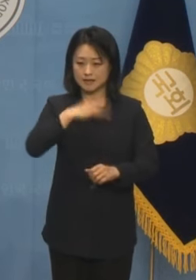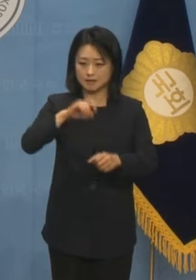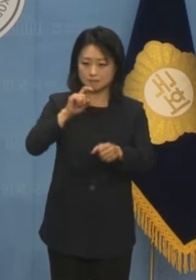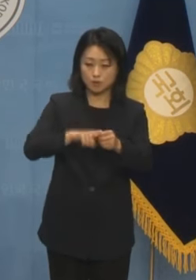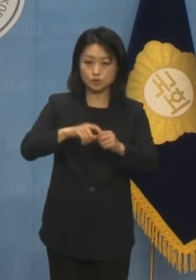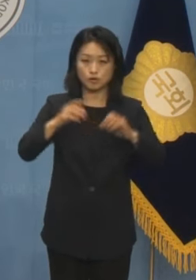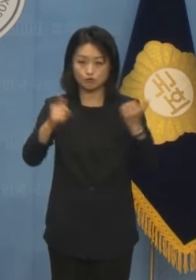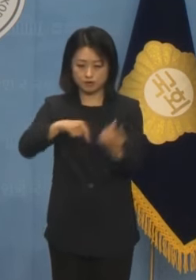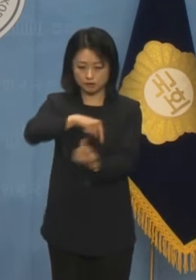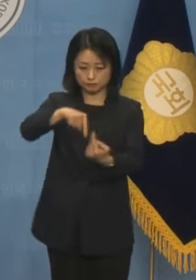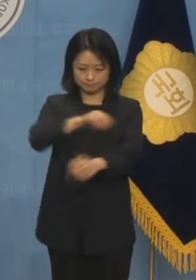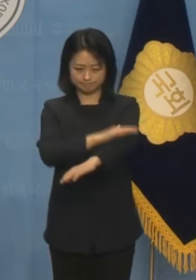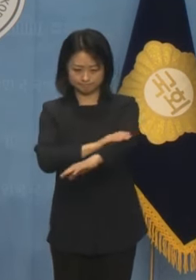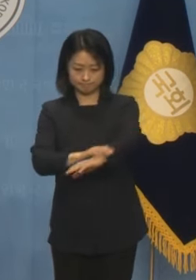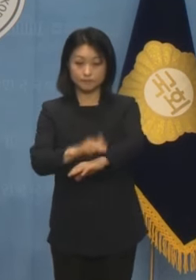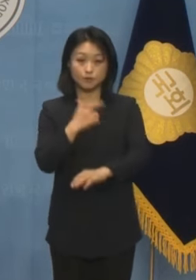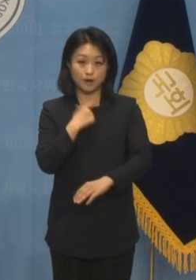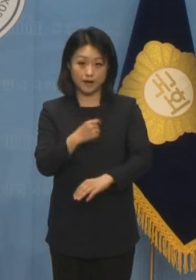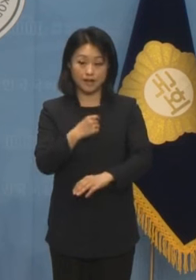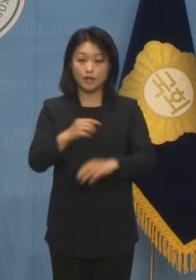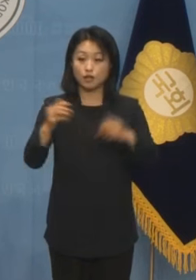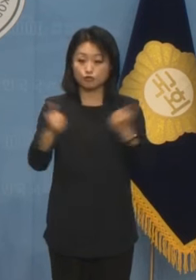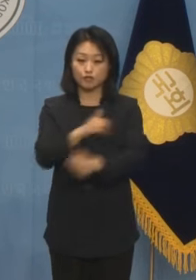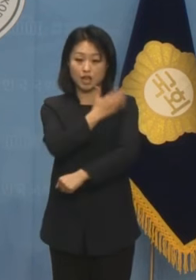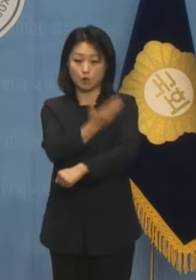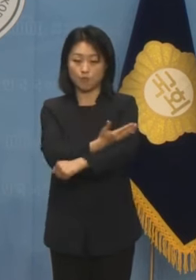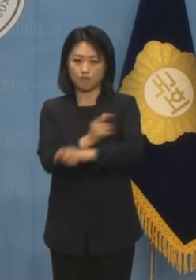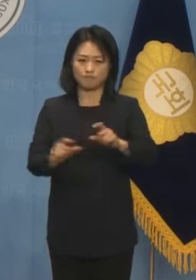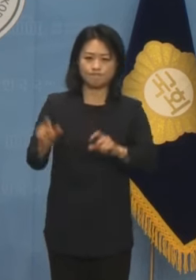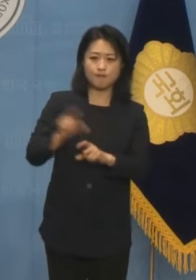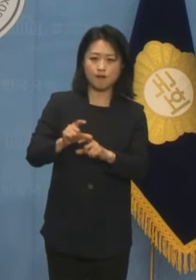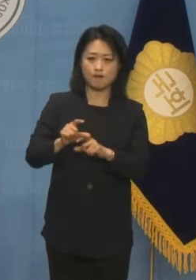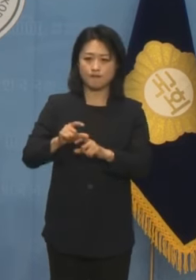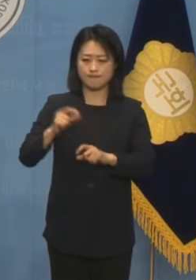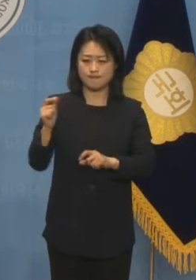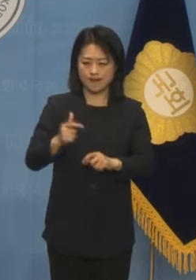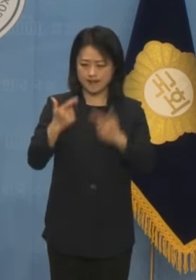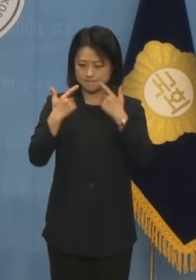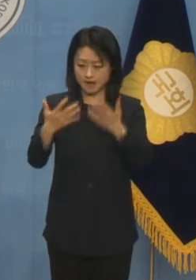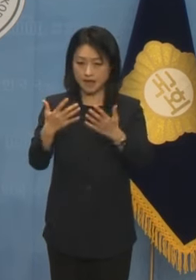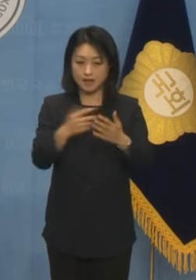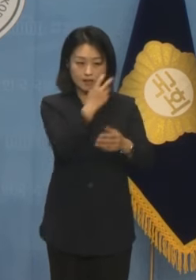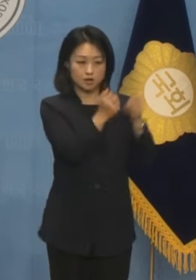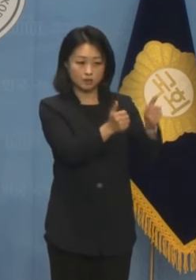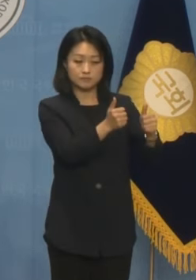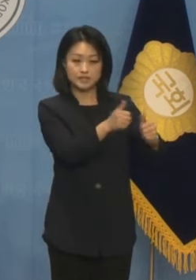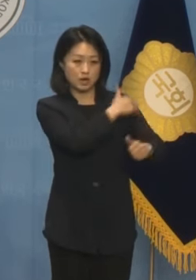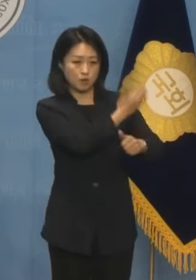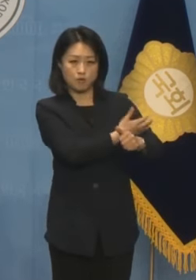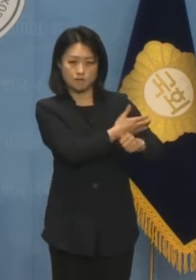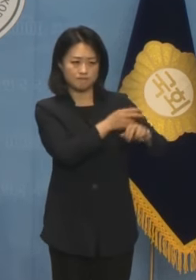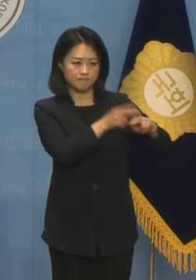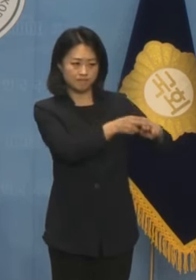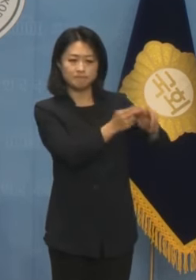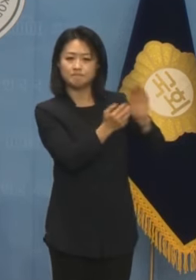운영을 해나가겠습니다. 국회의 권한을 강화하고 부당한 검찰권은 용납하지 않겠습니다.